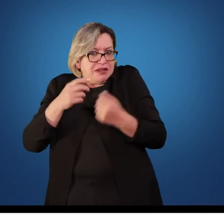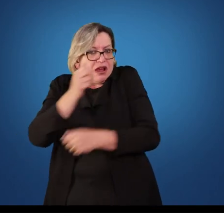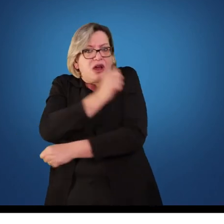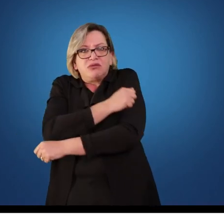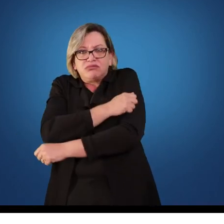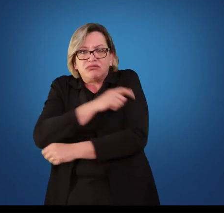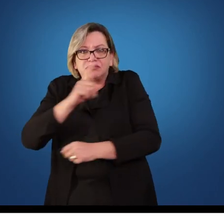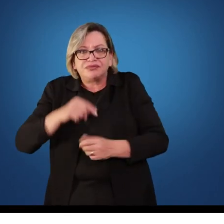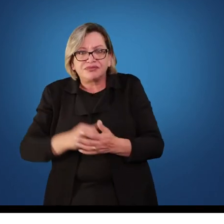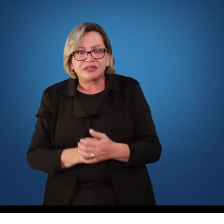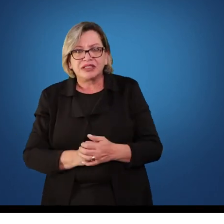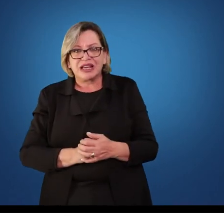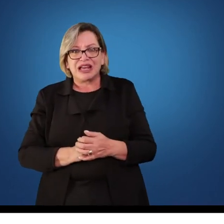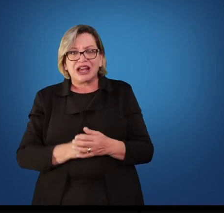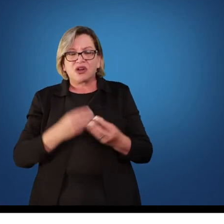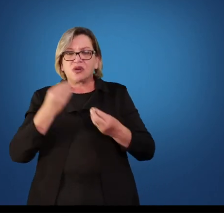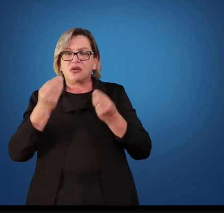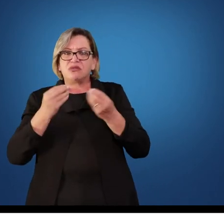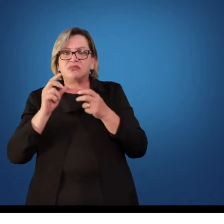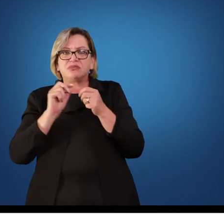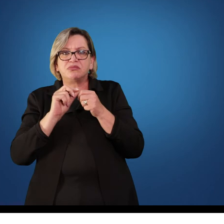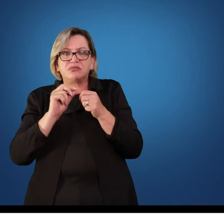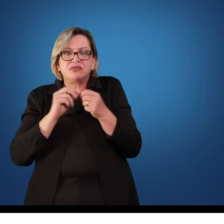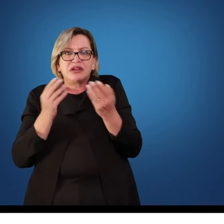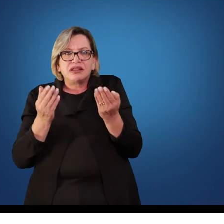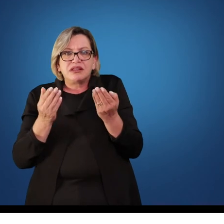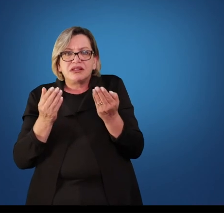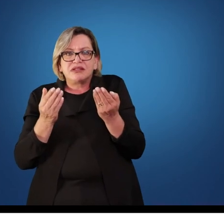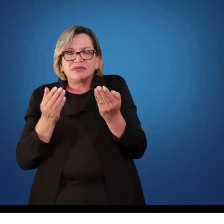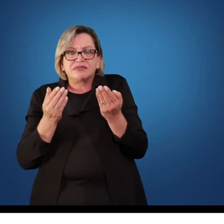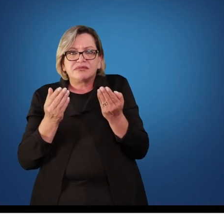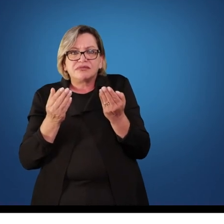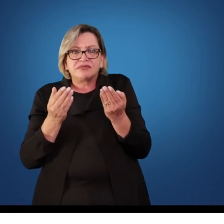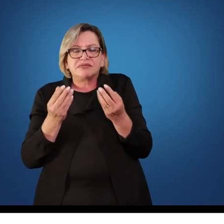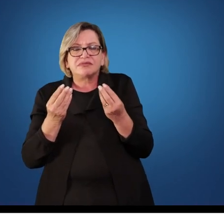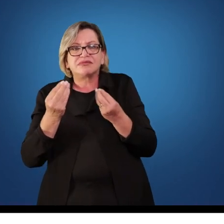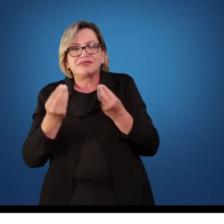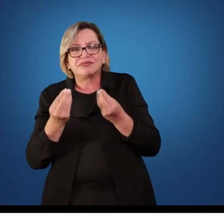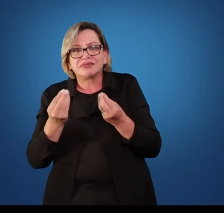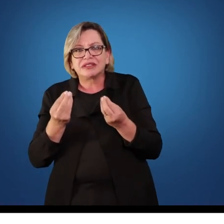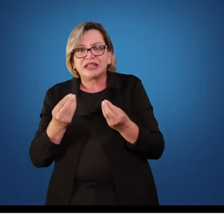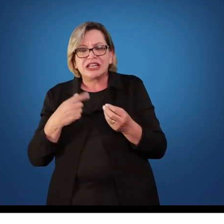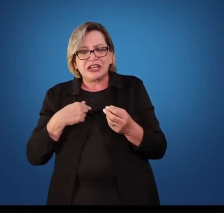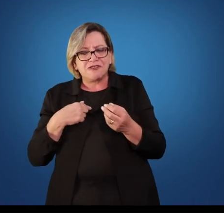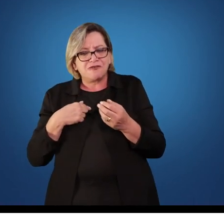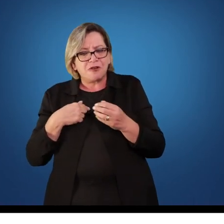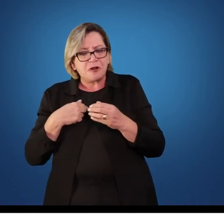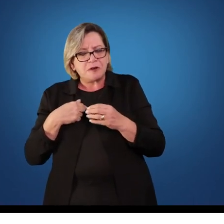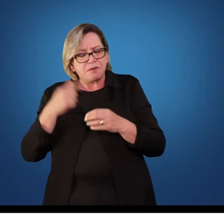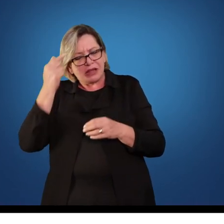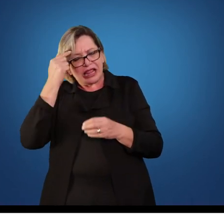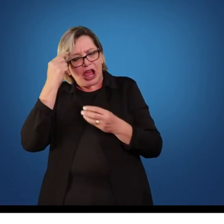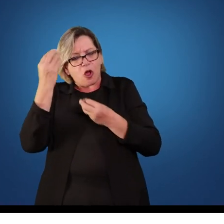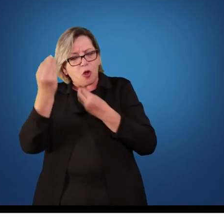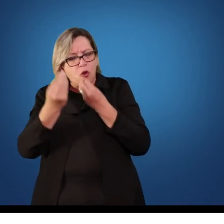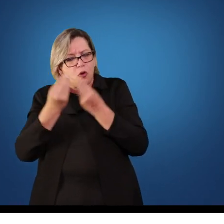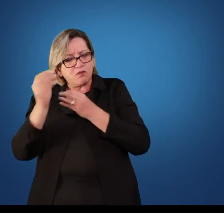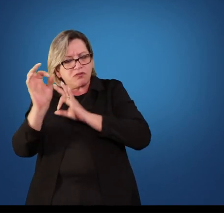todos os outros alunos em pessoas com necessidades físicas? Não vou. Então eu vou adaptar a minha aula para que ele possa ser incorporado.